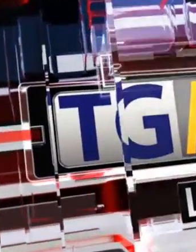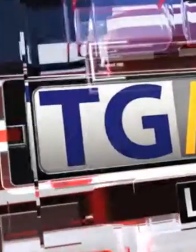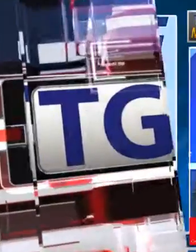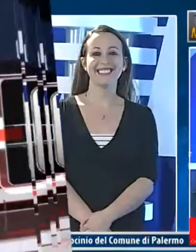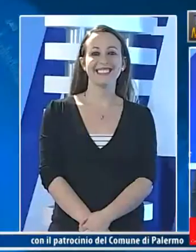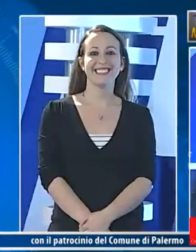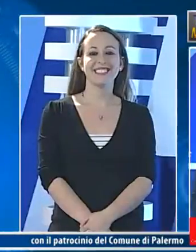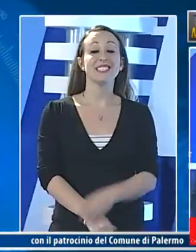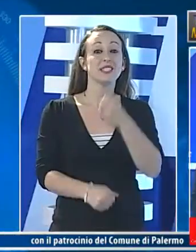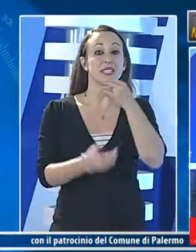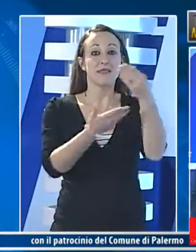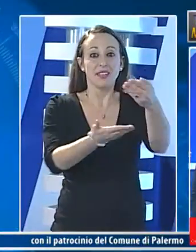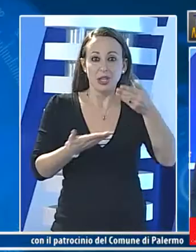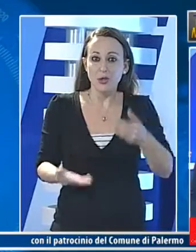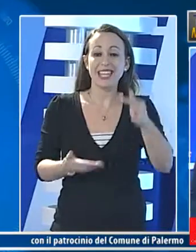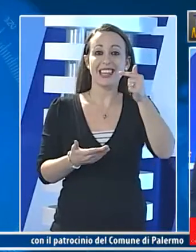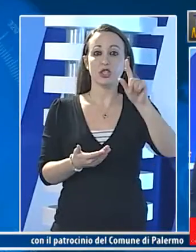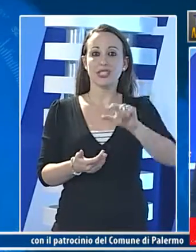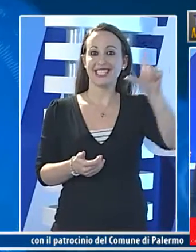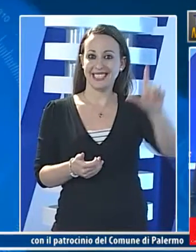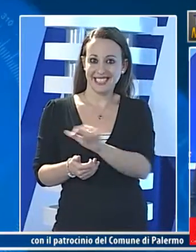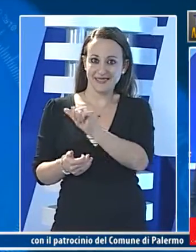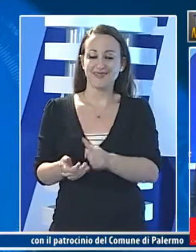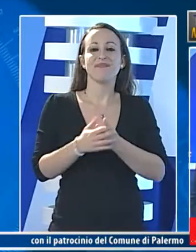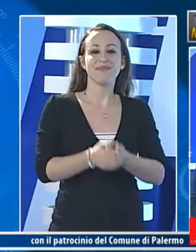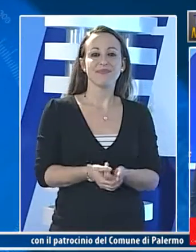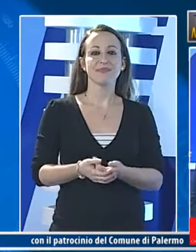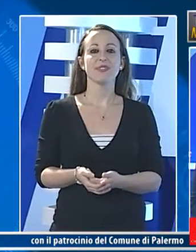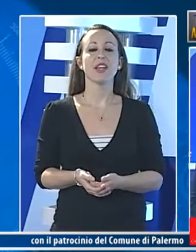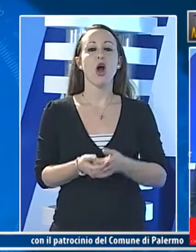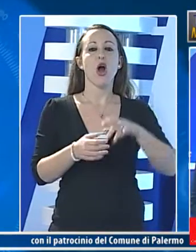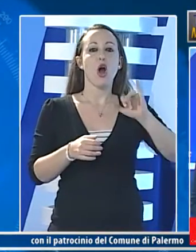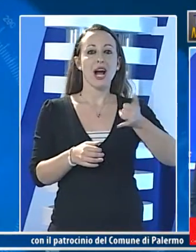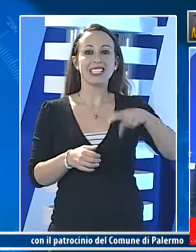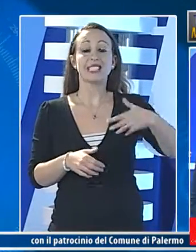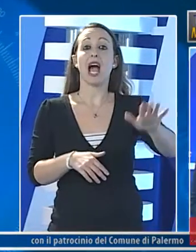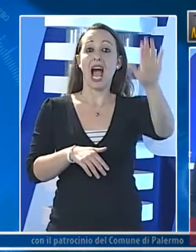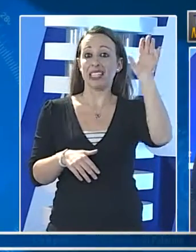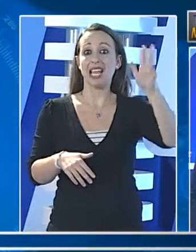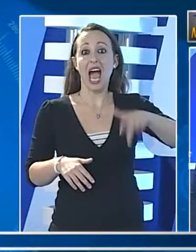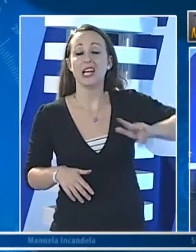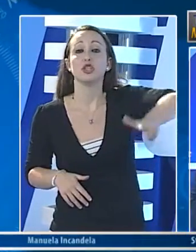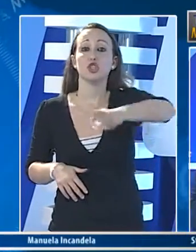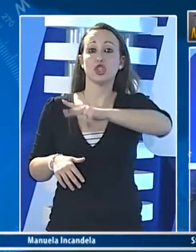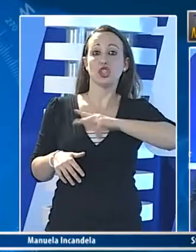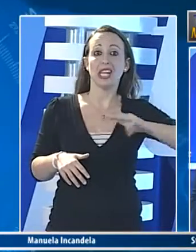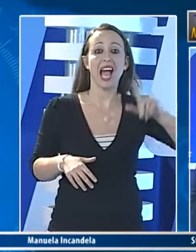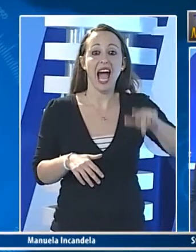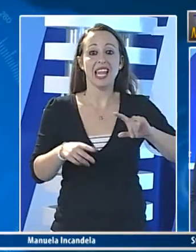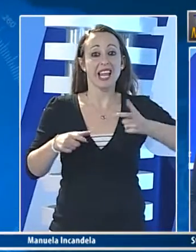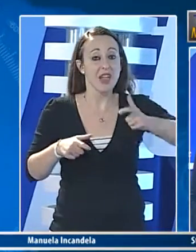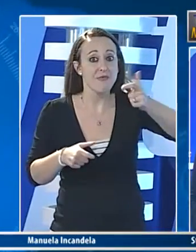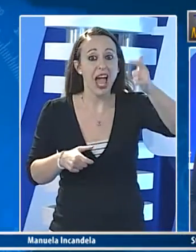benvenuti all'edizione quotidiana del tgmed lisa cura della redazione del tgmed si innalzano